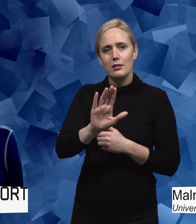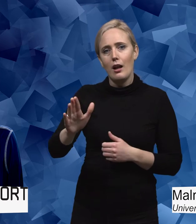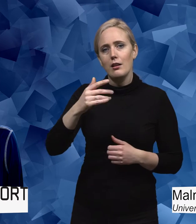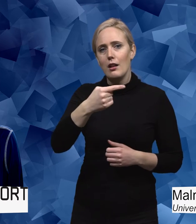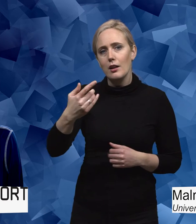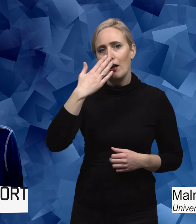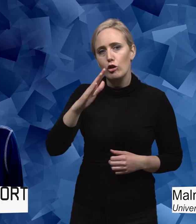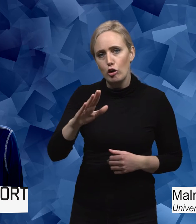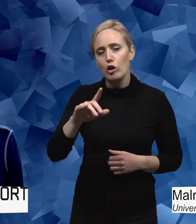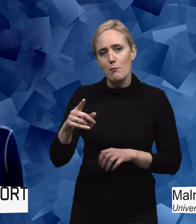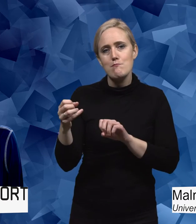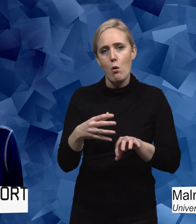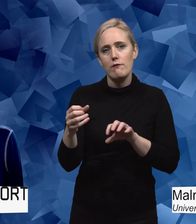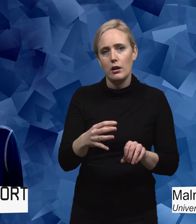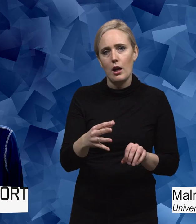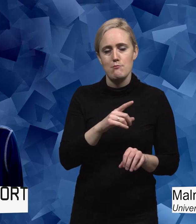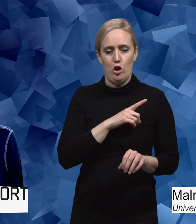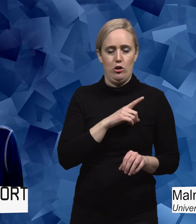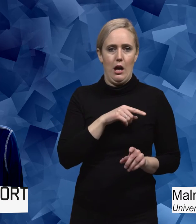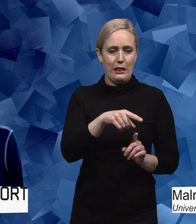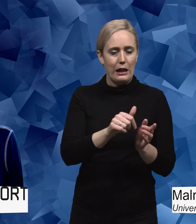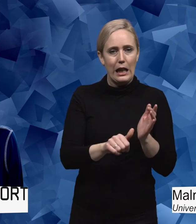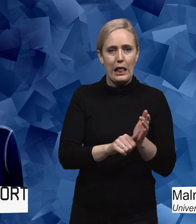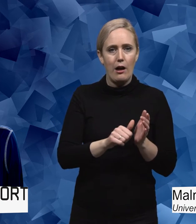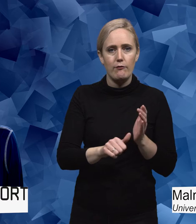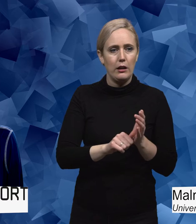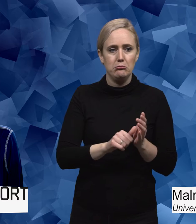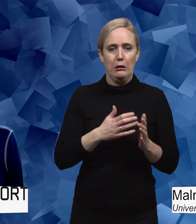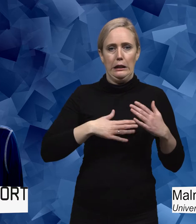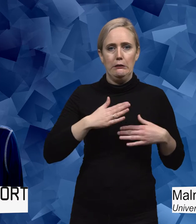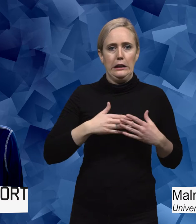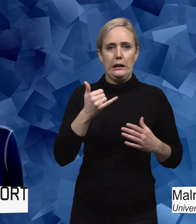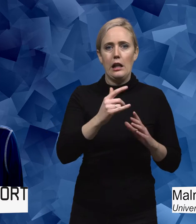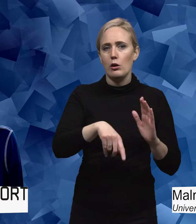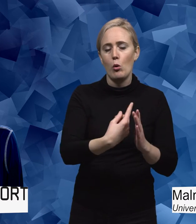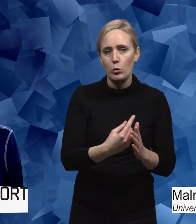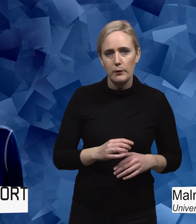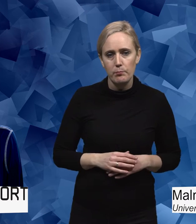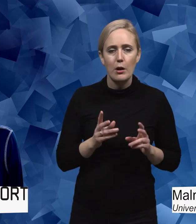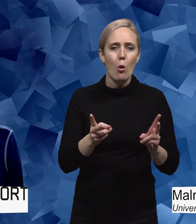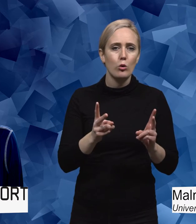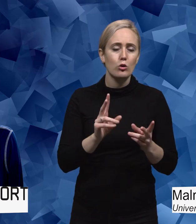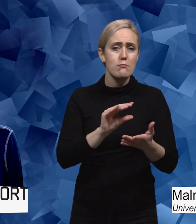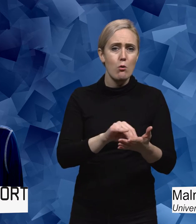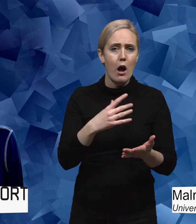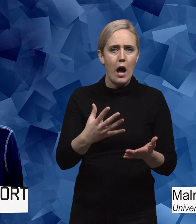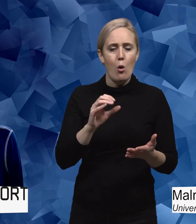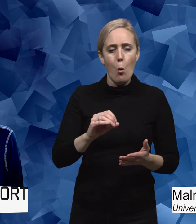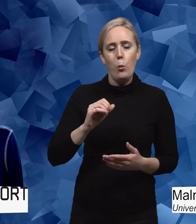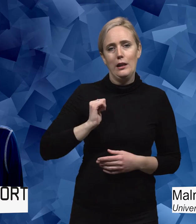starkt bidrar till att de vantrivs på idrottslektionerna. Men de berättar också om otillgänglighet av olika slag. Så att om